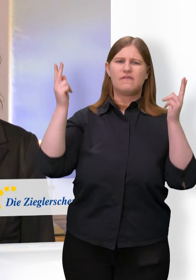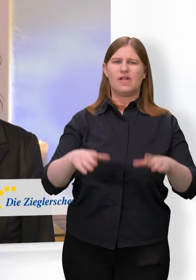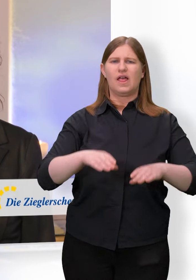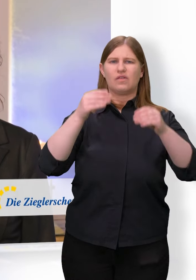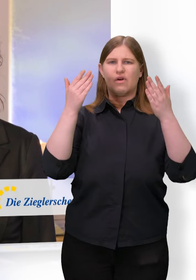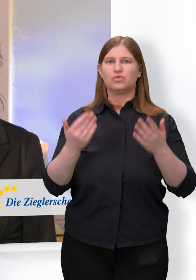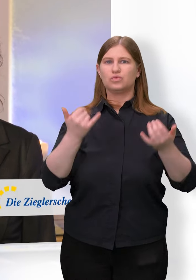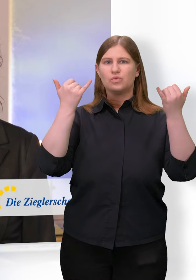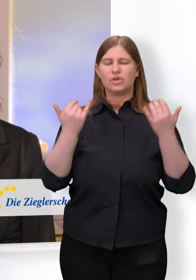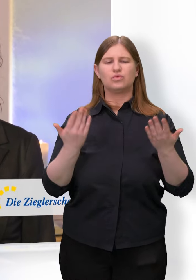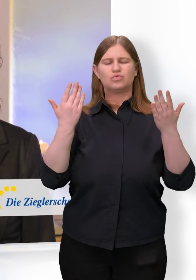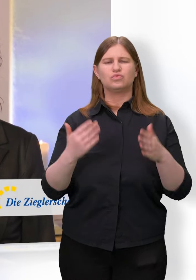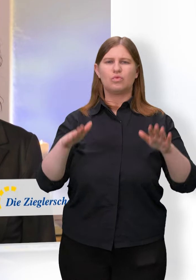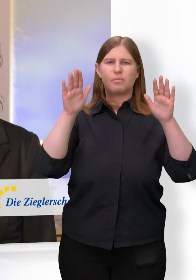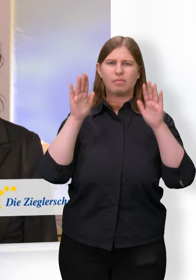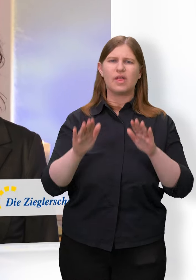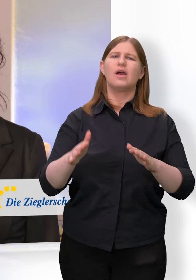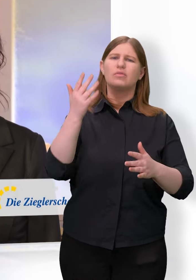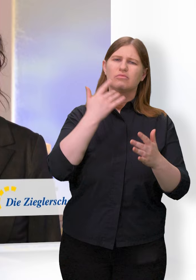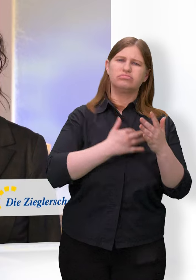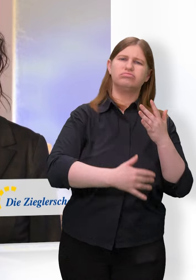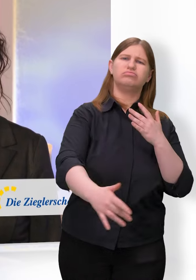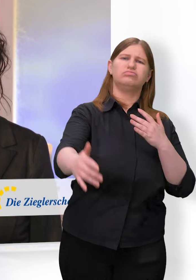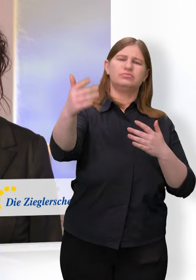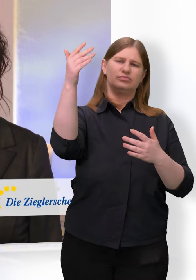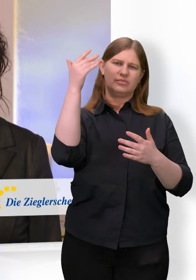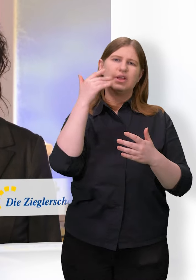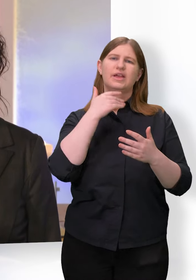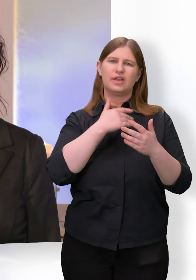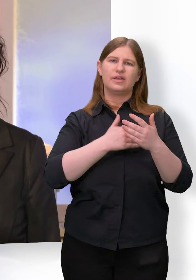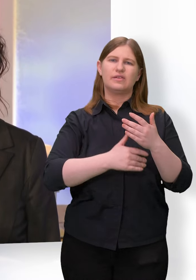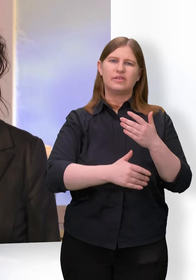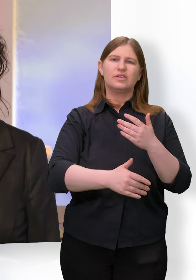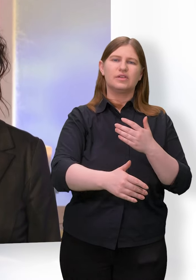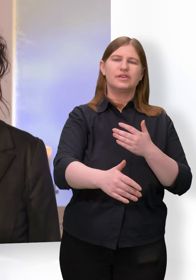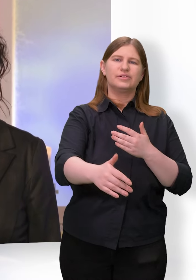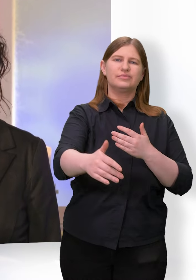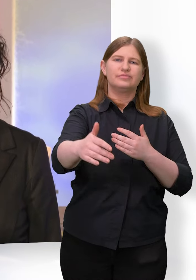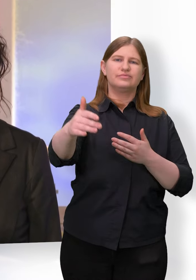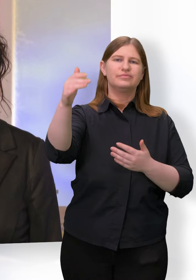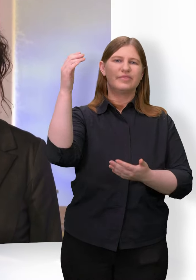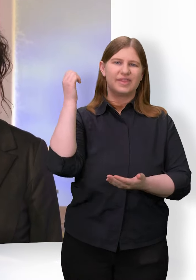jetzt und immer da und von Ewigkeit zu Ewigkeit. Amen.